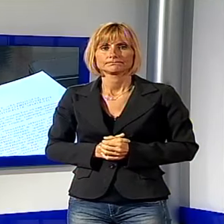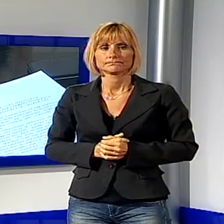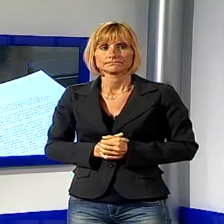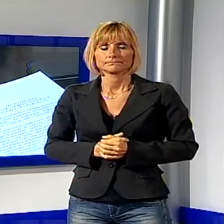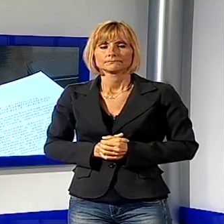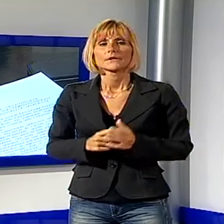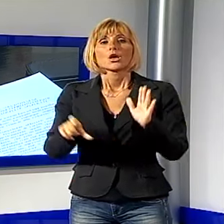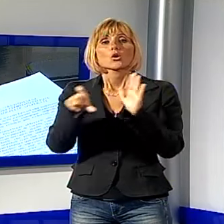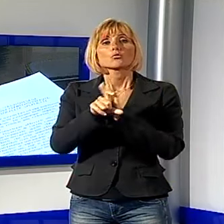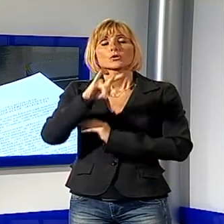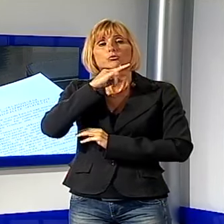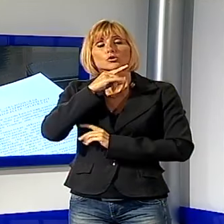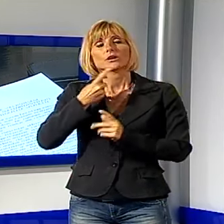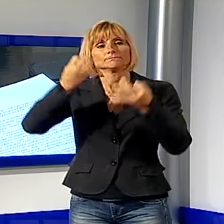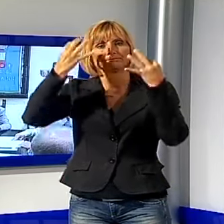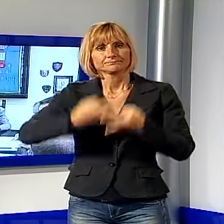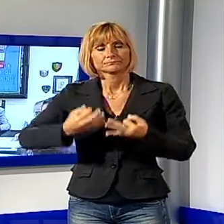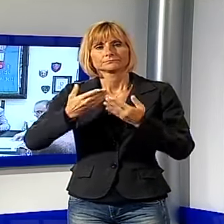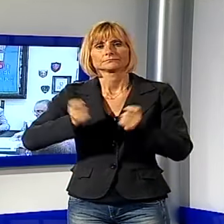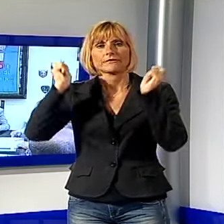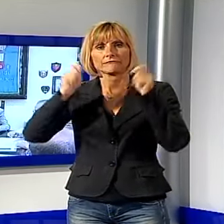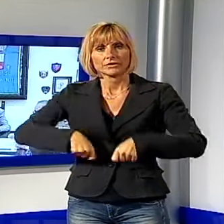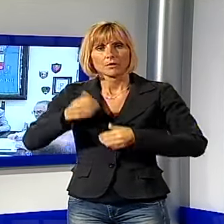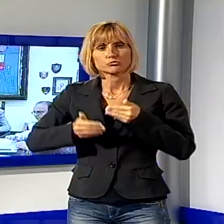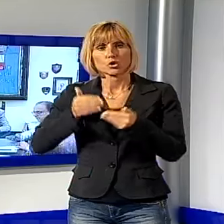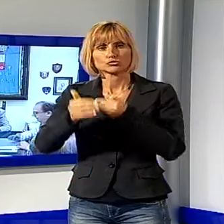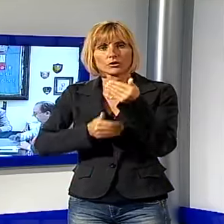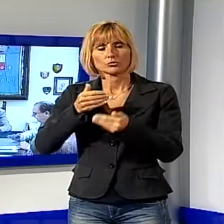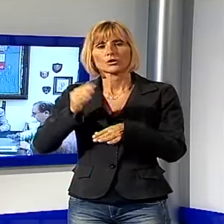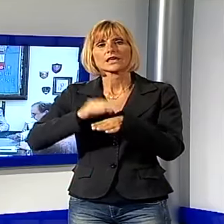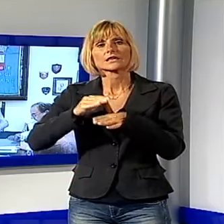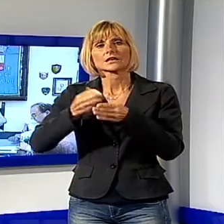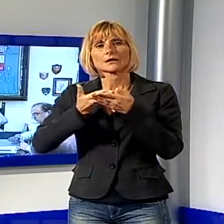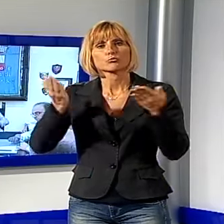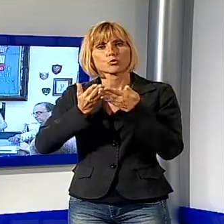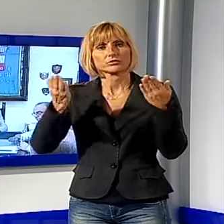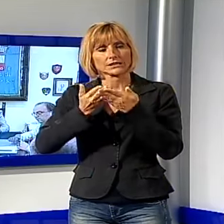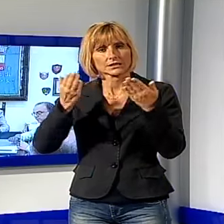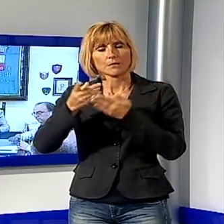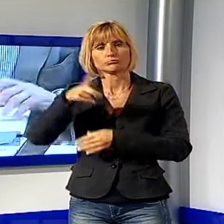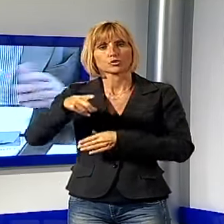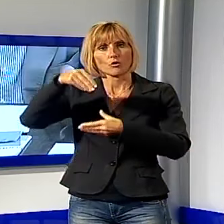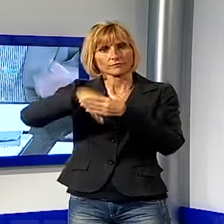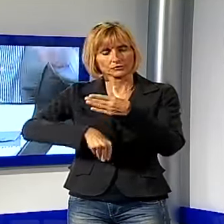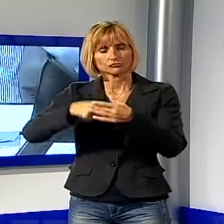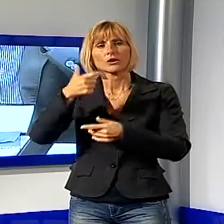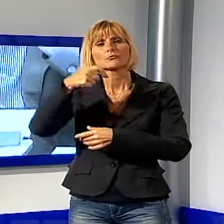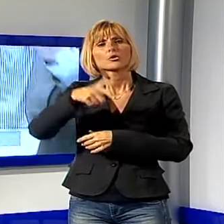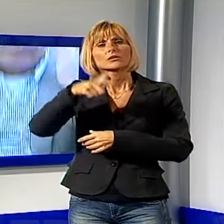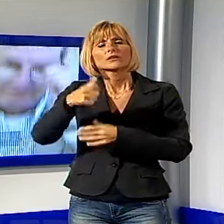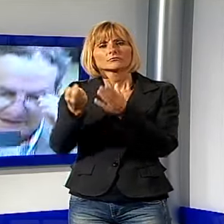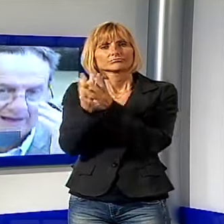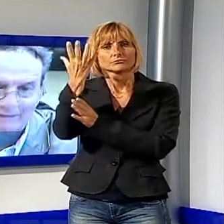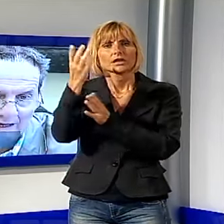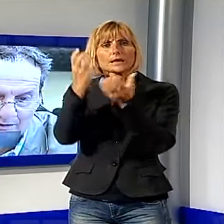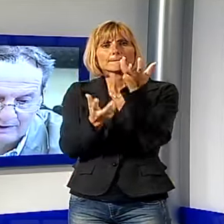Il comune di Porcari ha deciso di avviare le procedure per un'inchiesta pubblica presso la provincia in relazione all'ipotesi di realizzazione